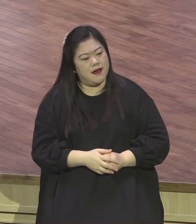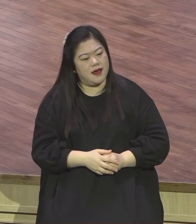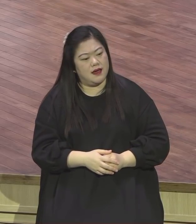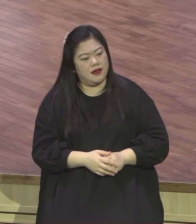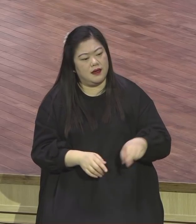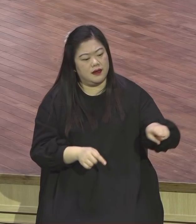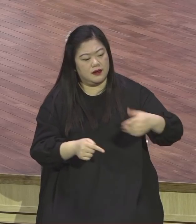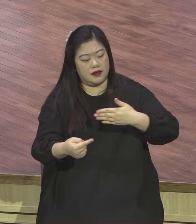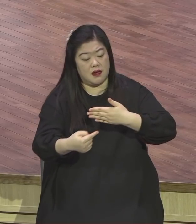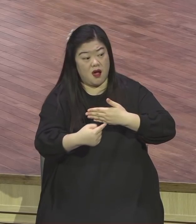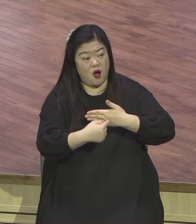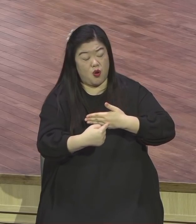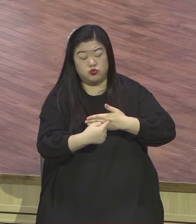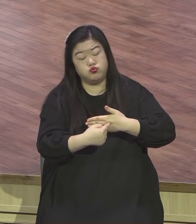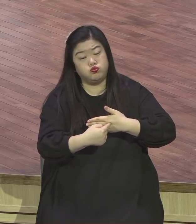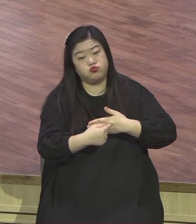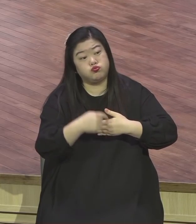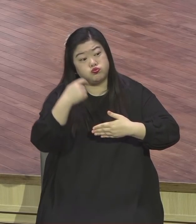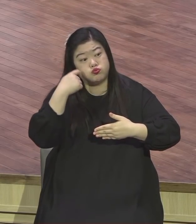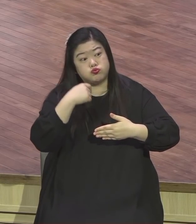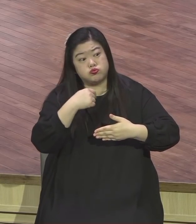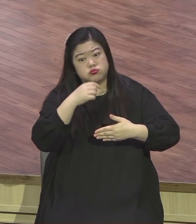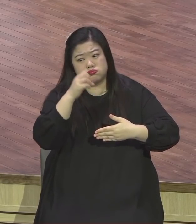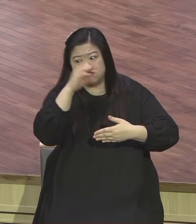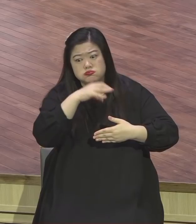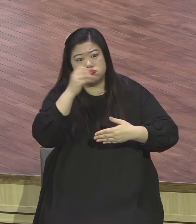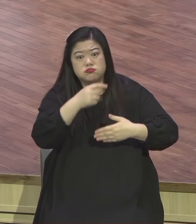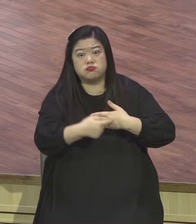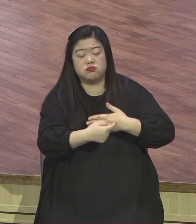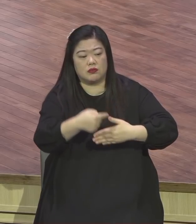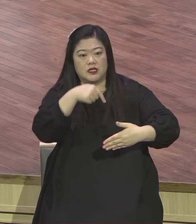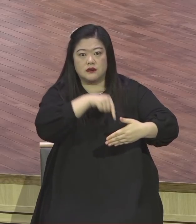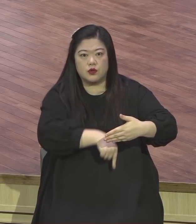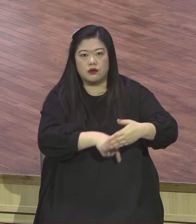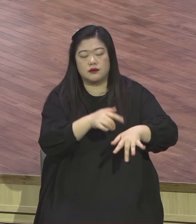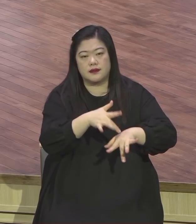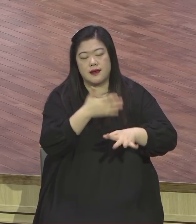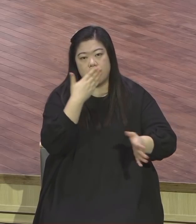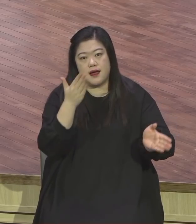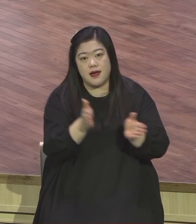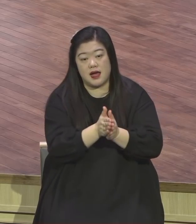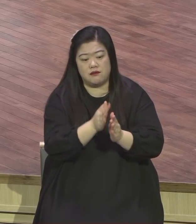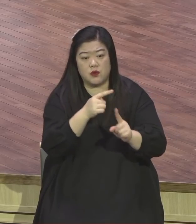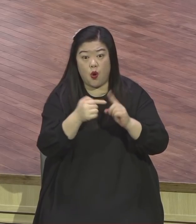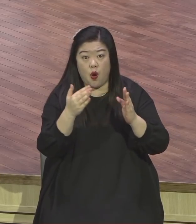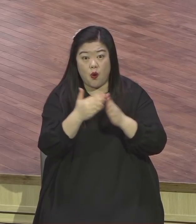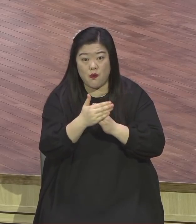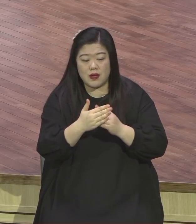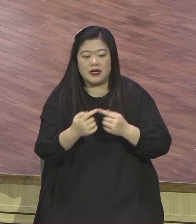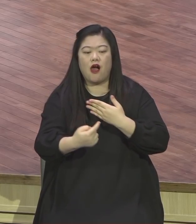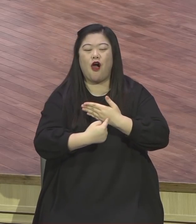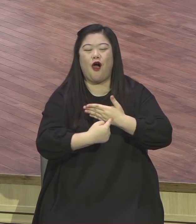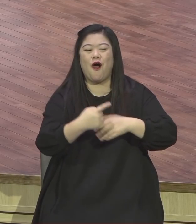가지고 한국교회를 자지우지하고 있어 사단이 그게 보요